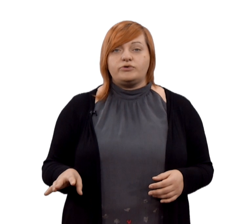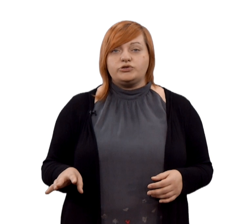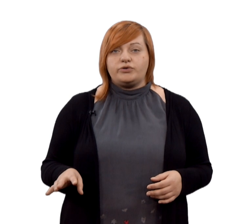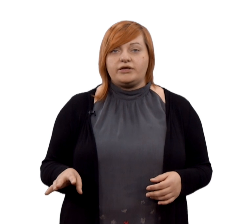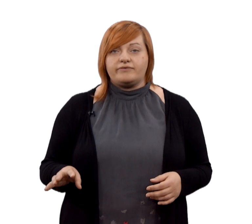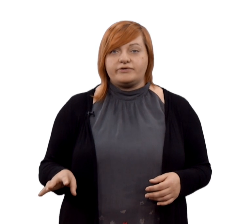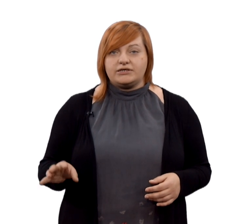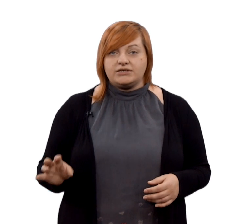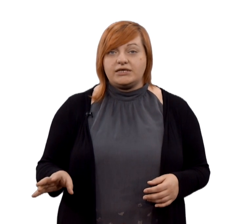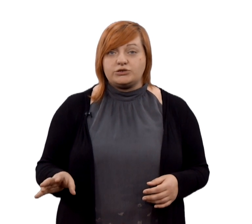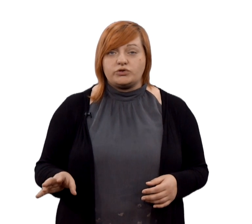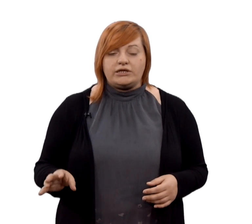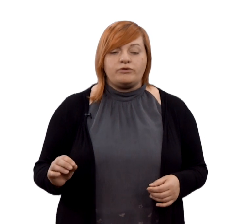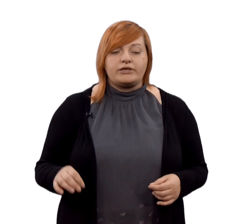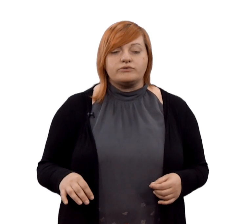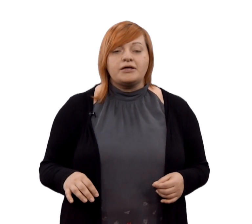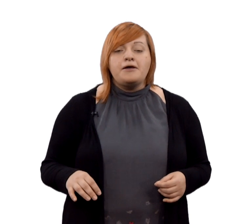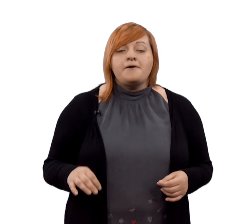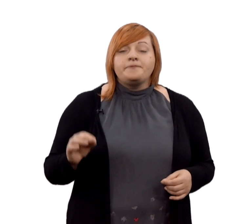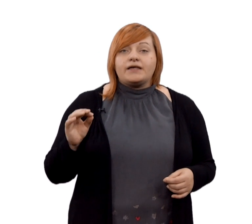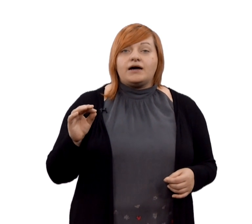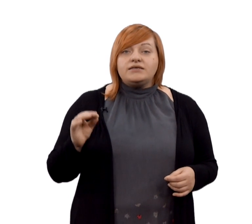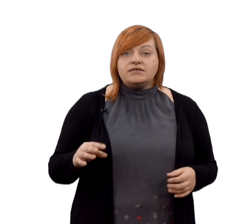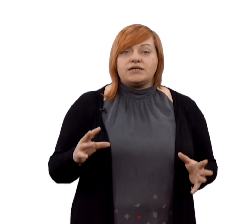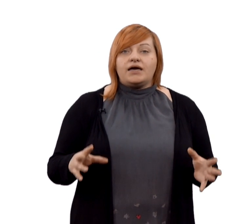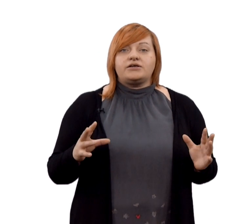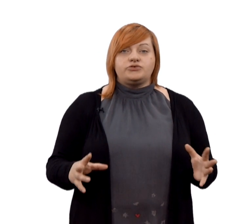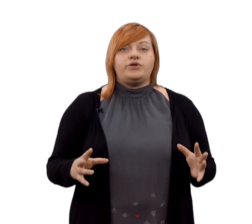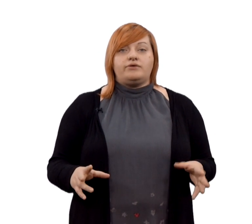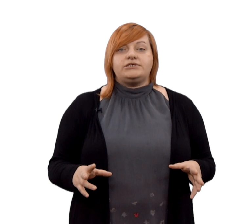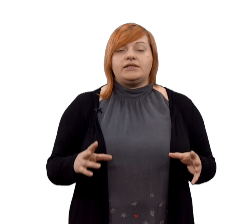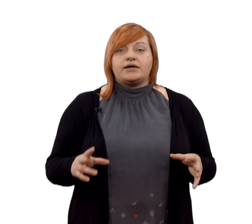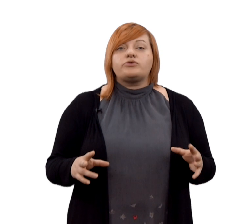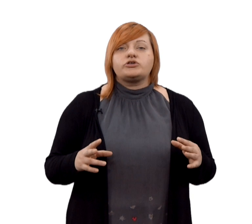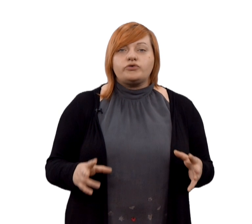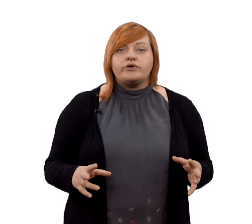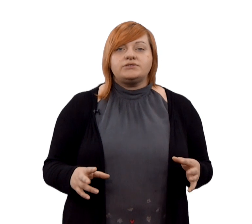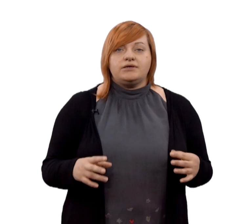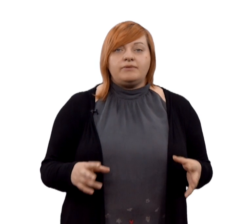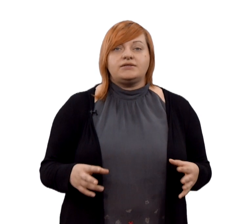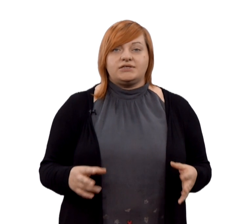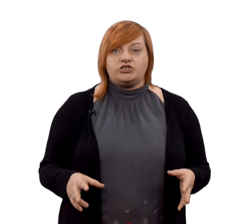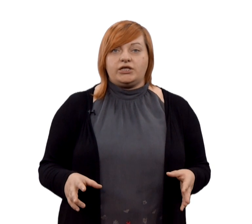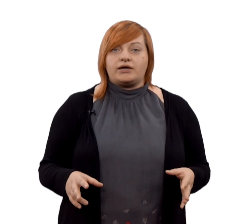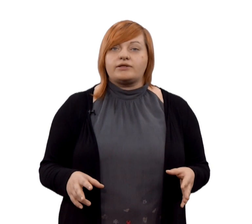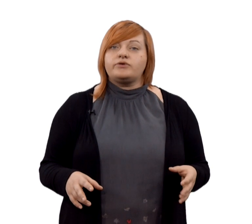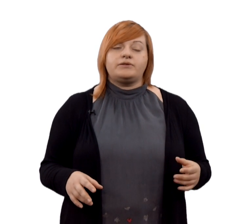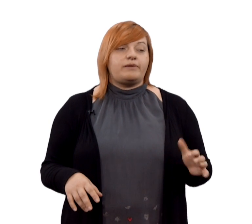аудитории вы делаете тот или иной продукт. Есть такая категория людей, для которых скорость имеет значение, которые, например,